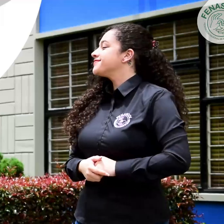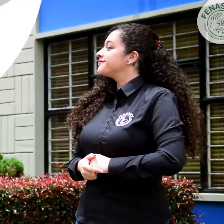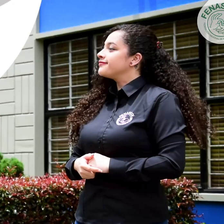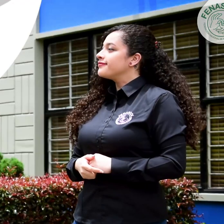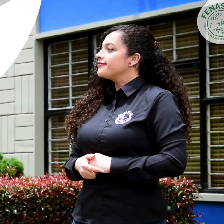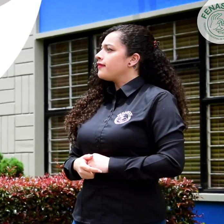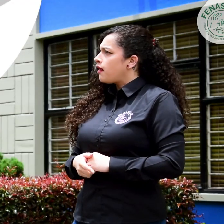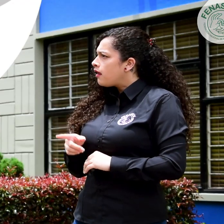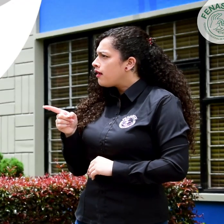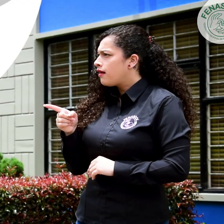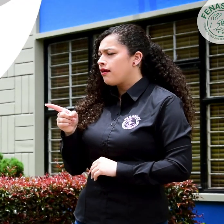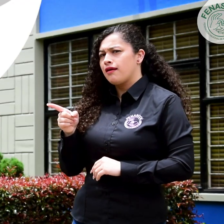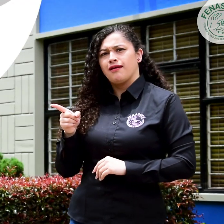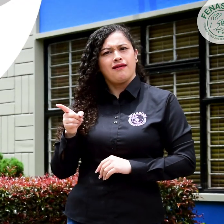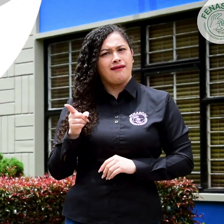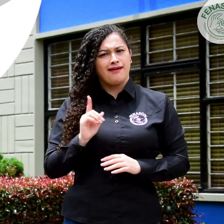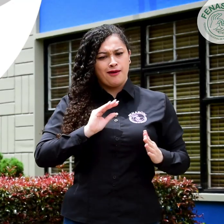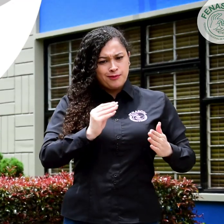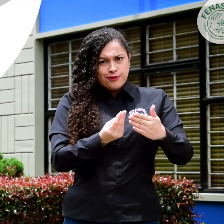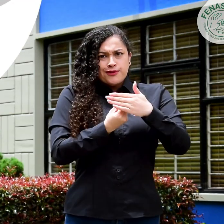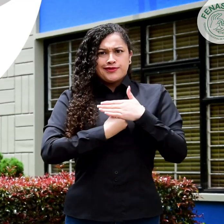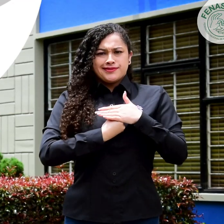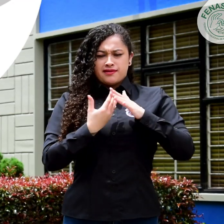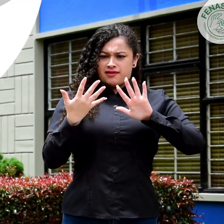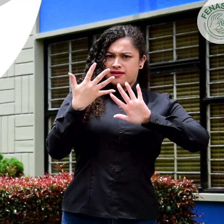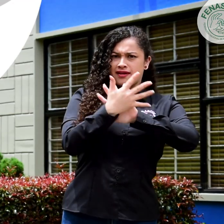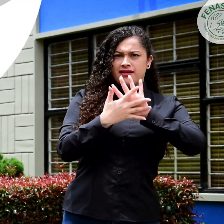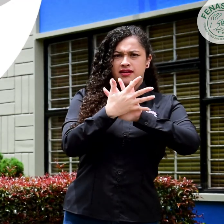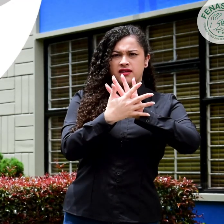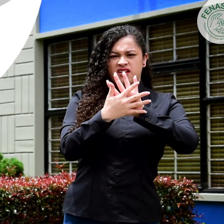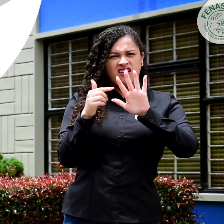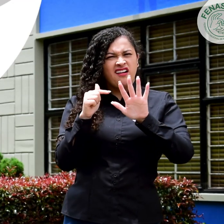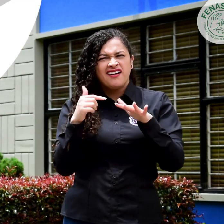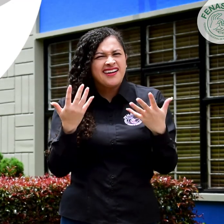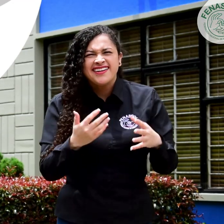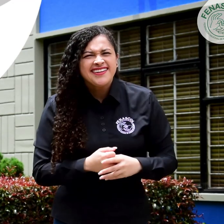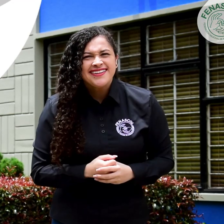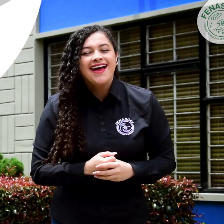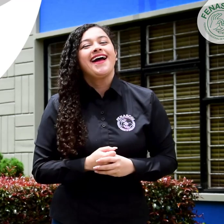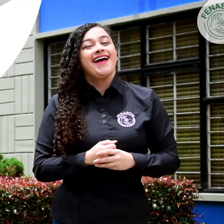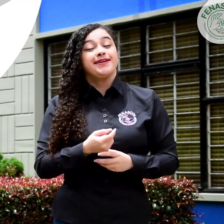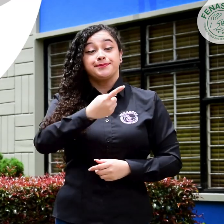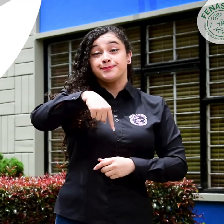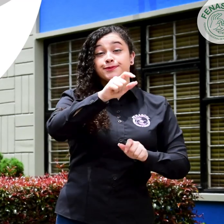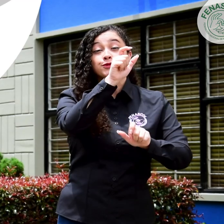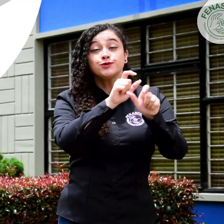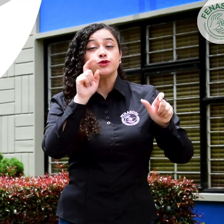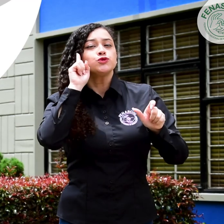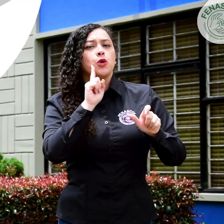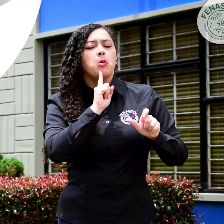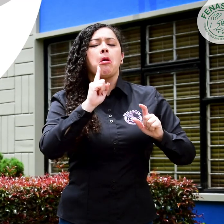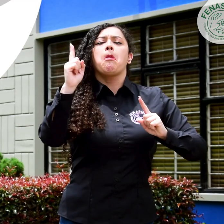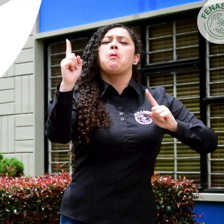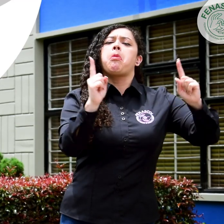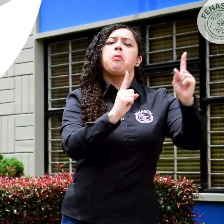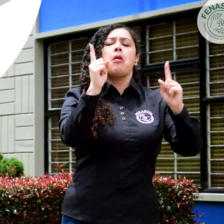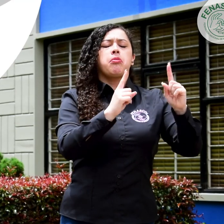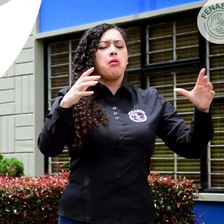Ah, las lenguas de señas como patrimonio. Las lenguas de señas nacionales se